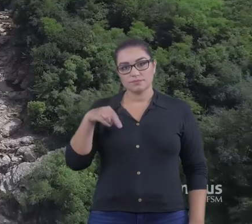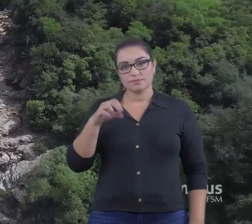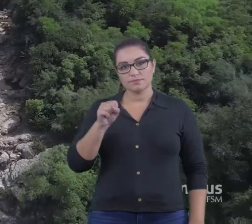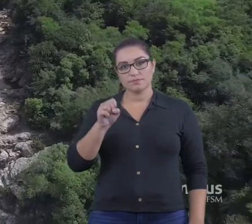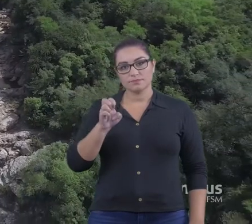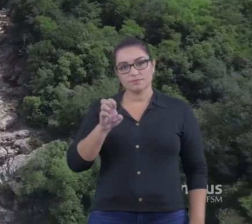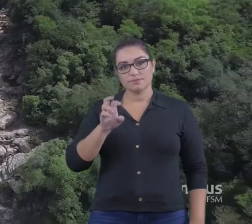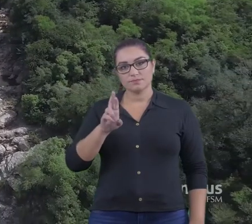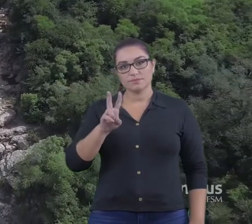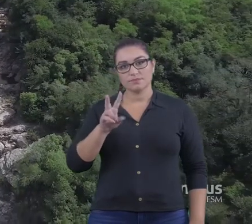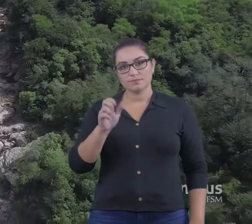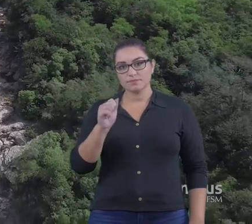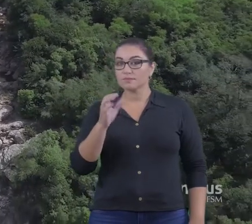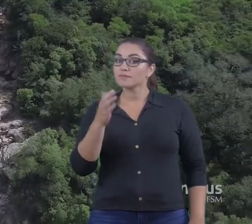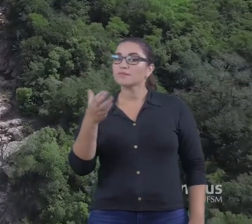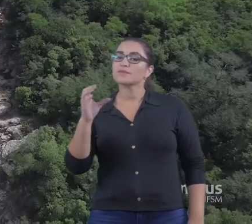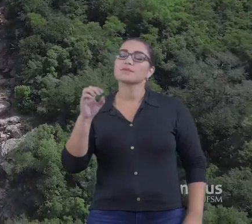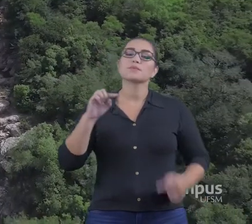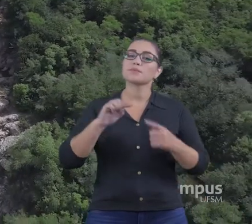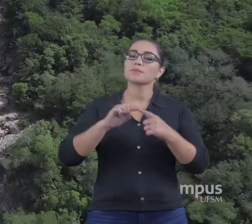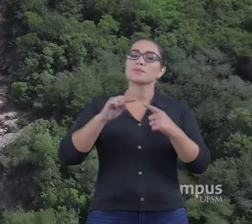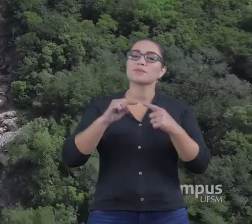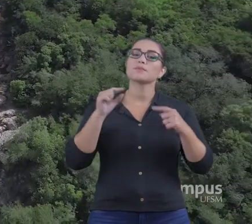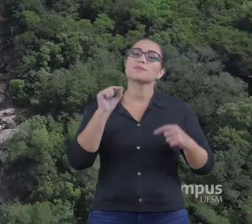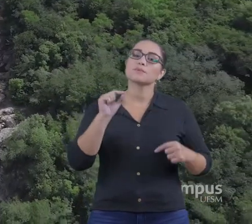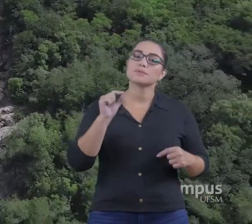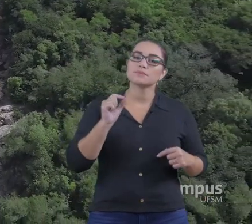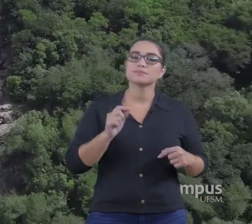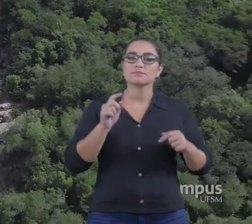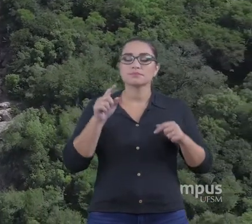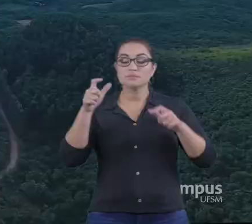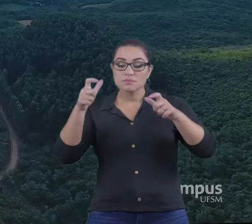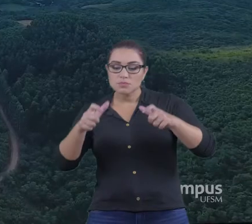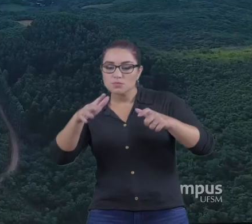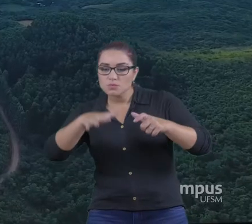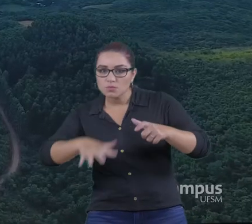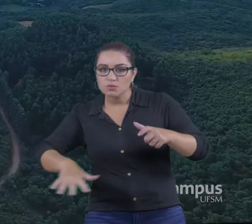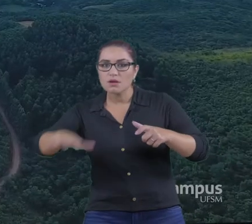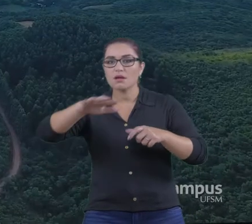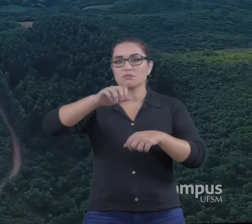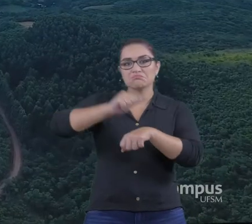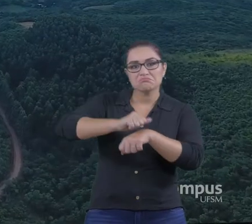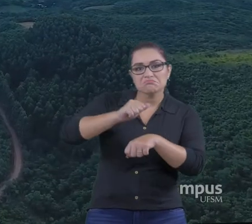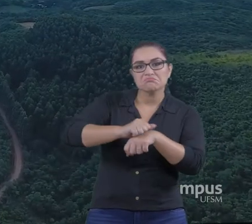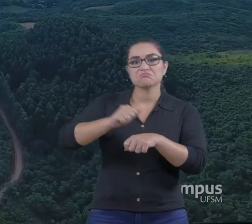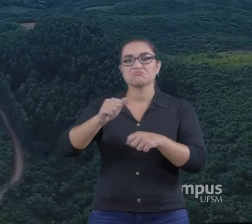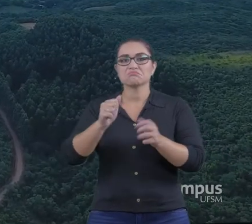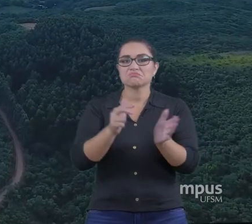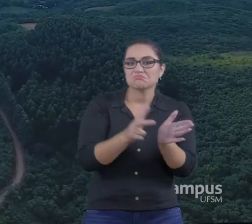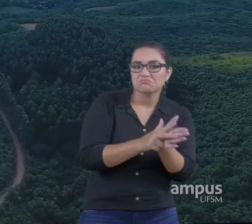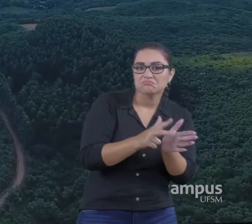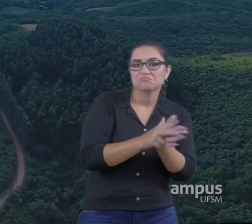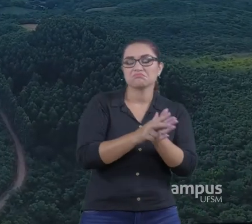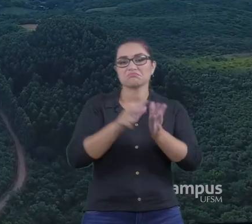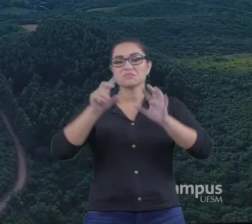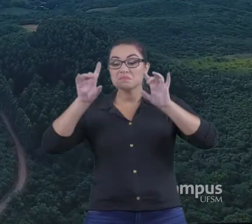Geoconservação É conservar Um determinado Conteúdo Geológico Geomorfológico Paleontológico